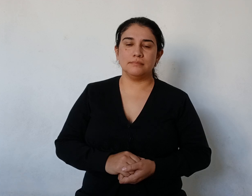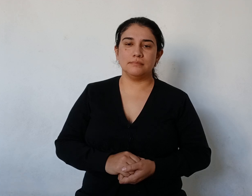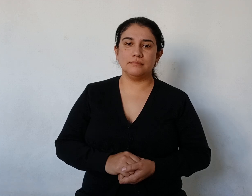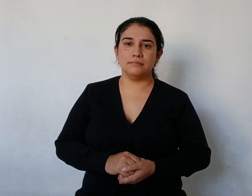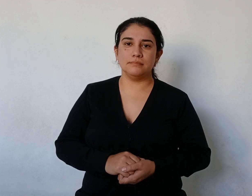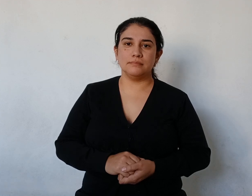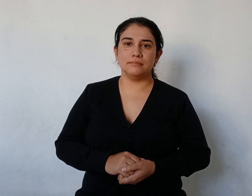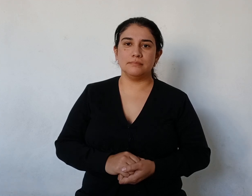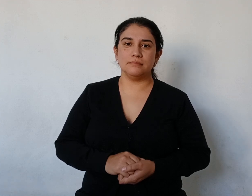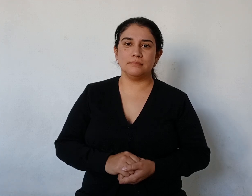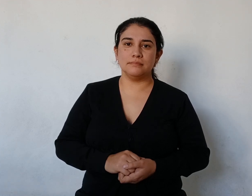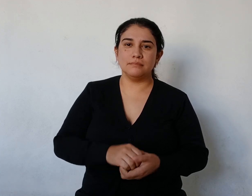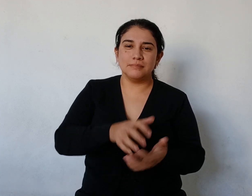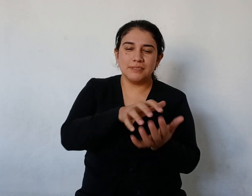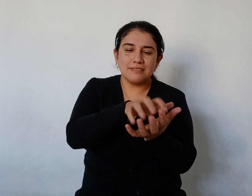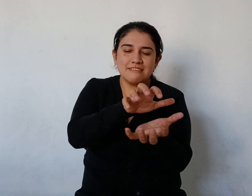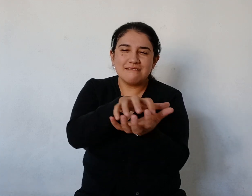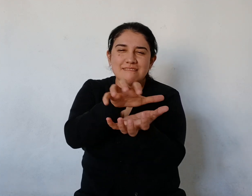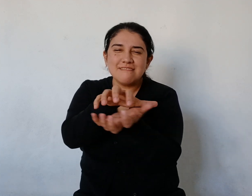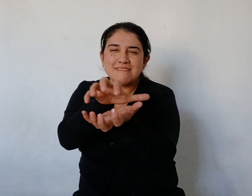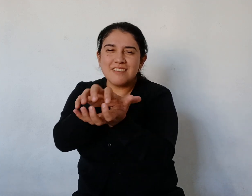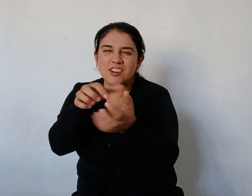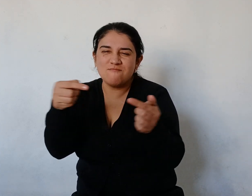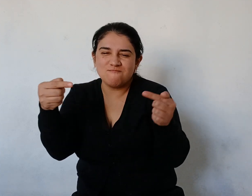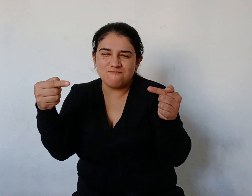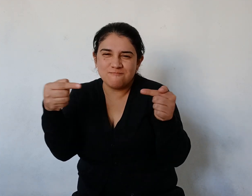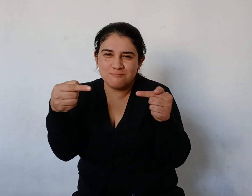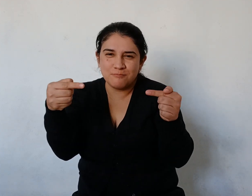La guerra de los yacarés Horacio Quiroga